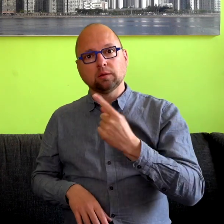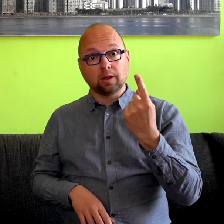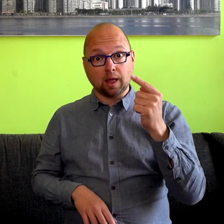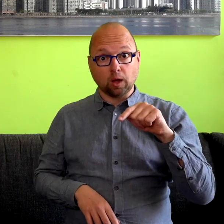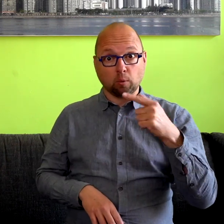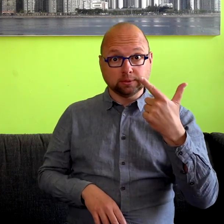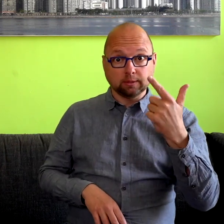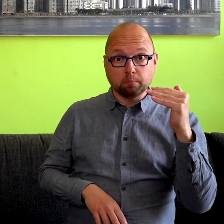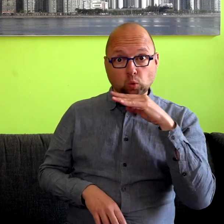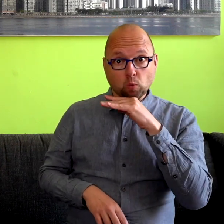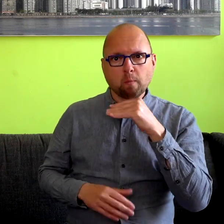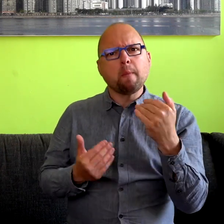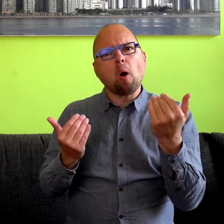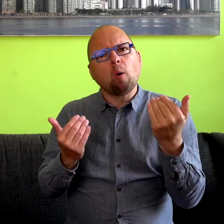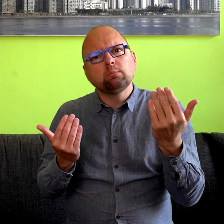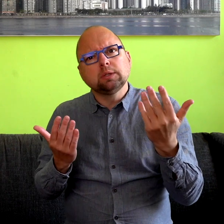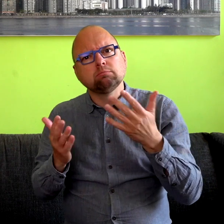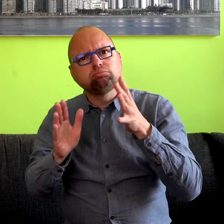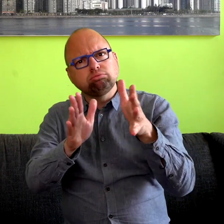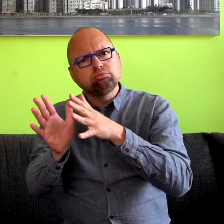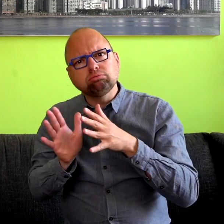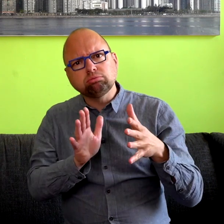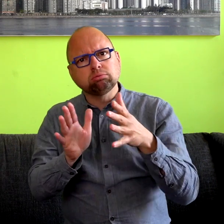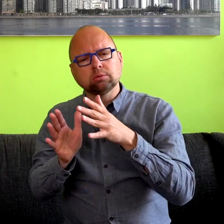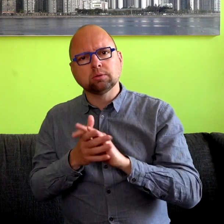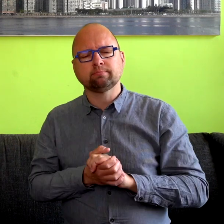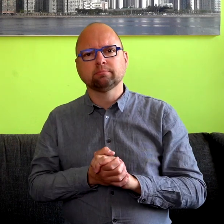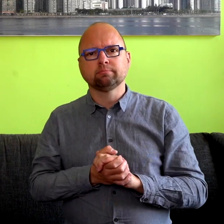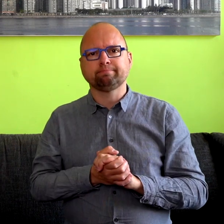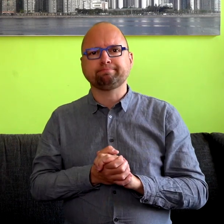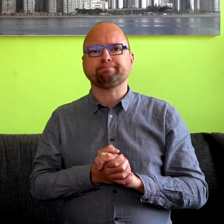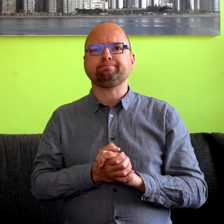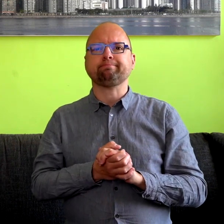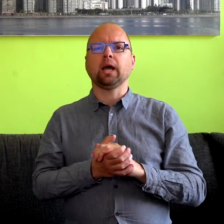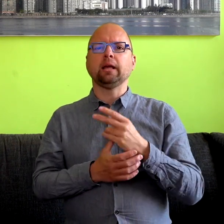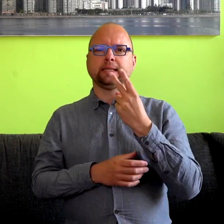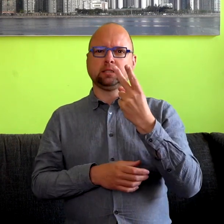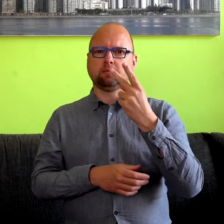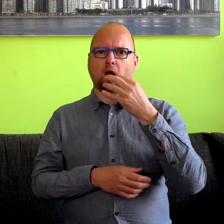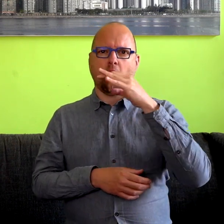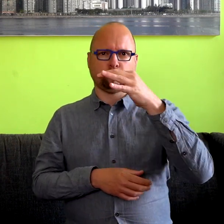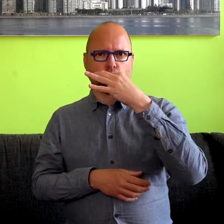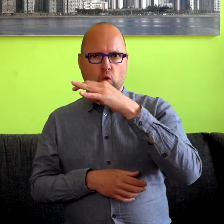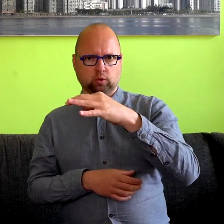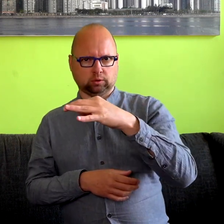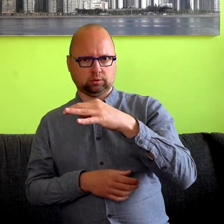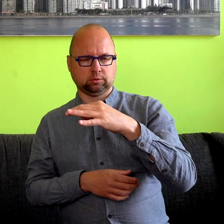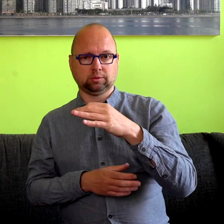En daar zijn twee soorten antwoorden op. Aan de ene kant is het belangrijk om te beseffen dat die gebarentaal een taal is.